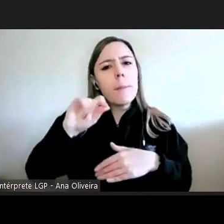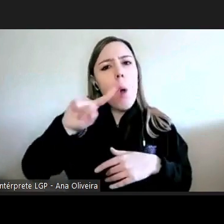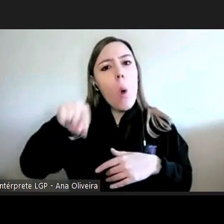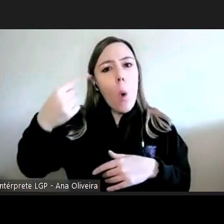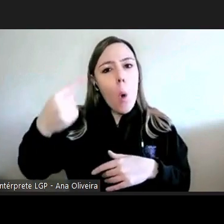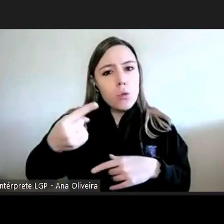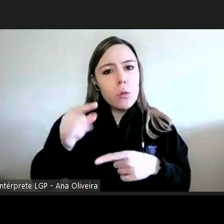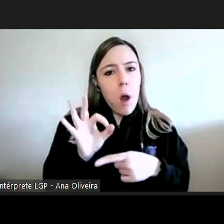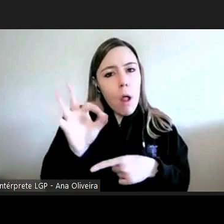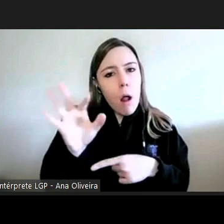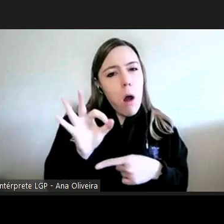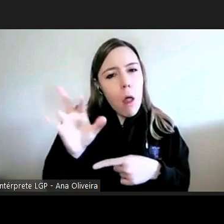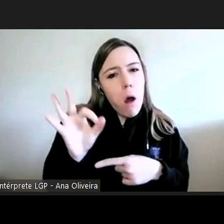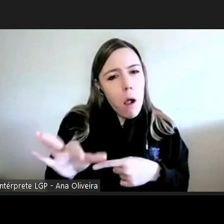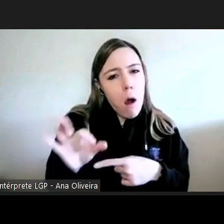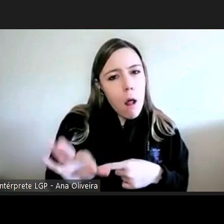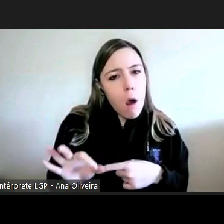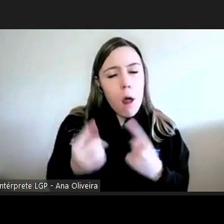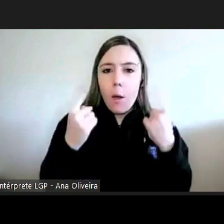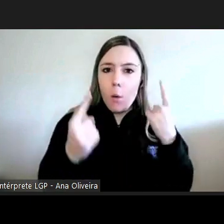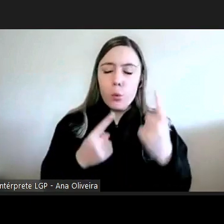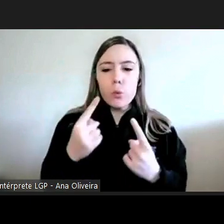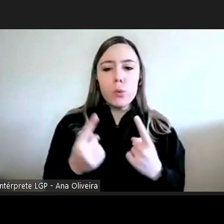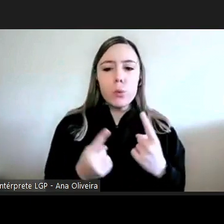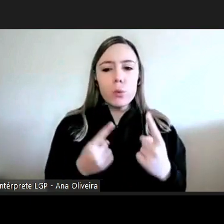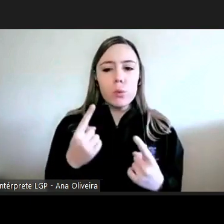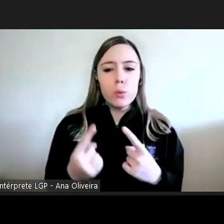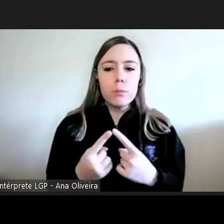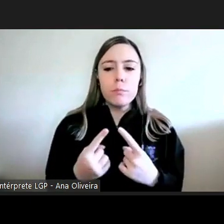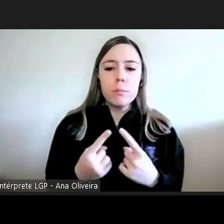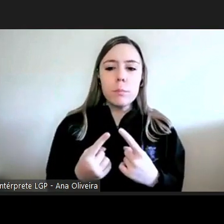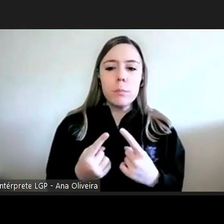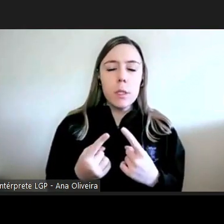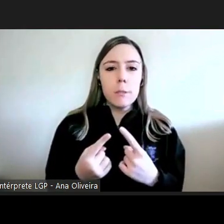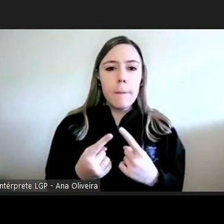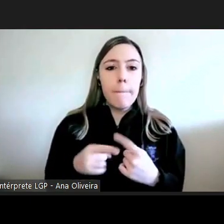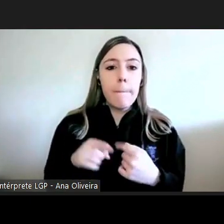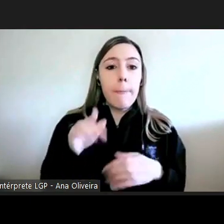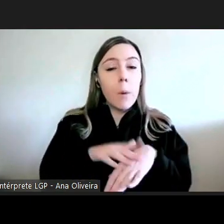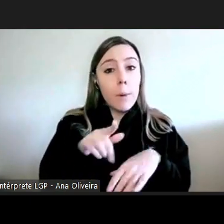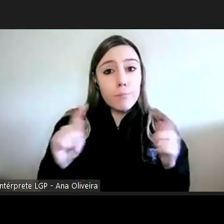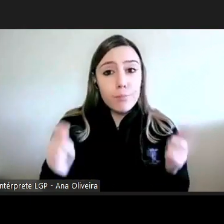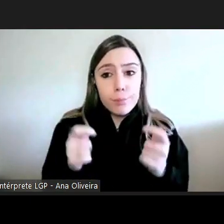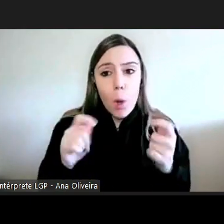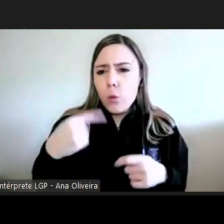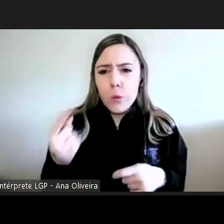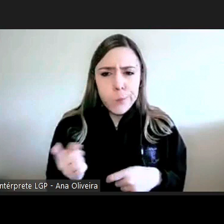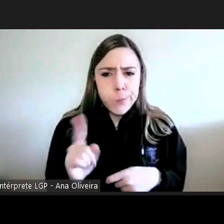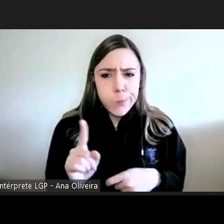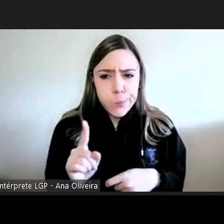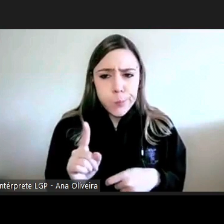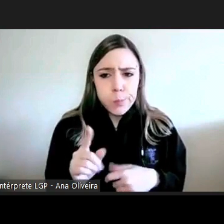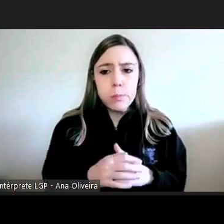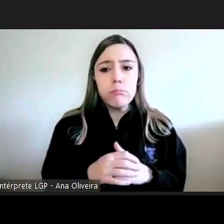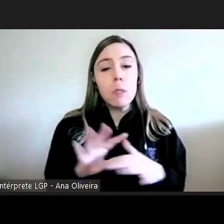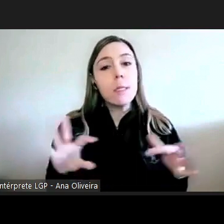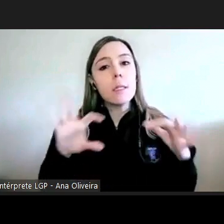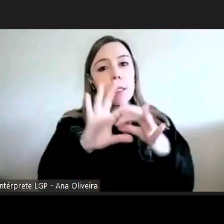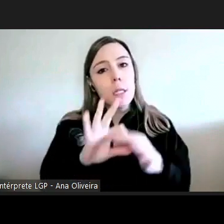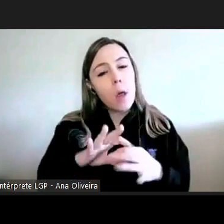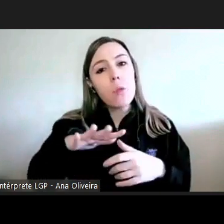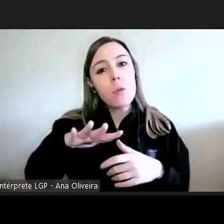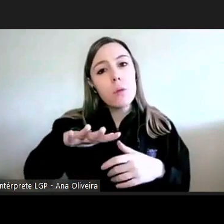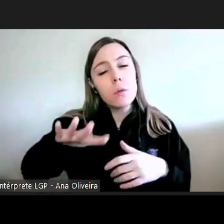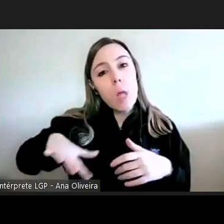recomendações algumas são objeto de publicitação outras nem são dirigidas a um